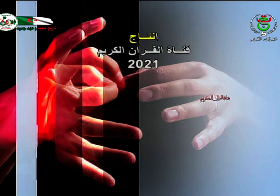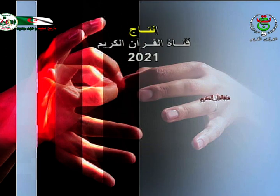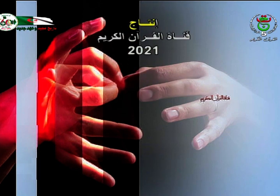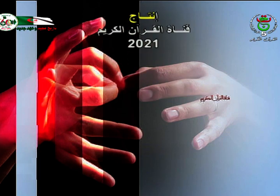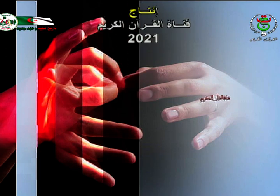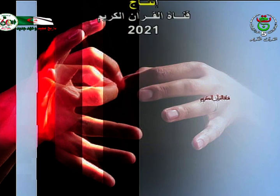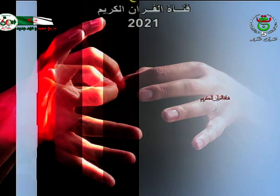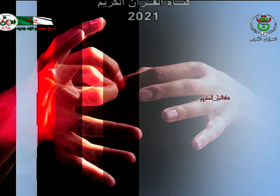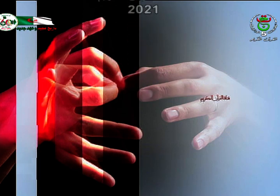اشتركوا